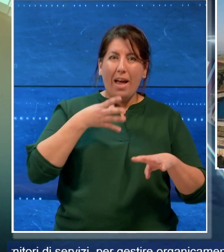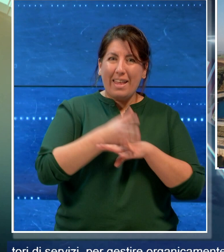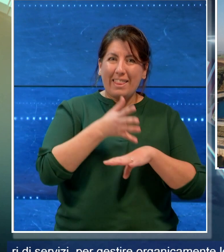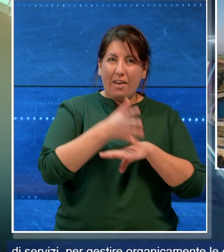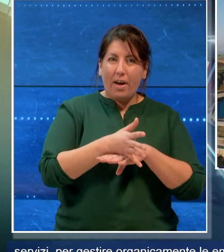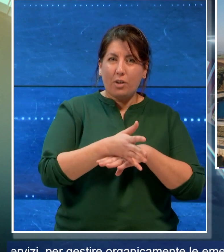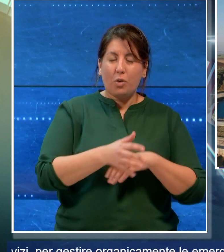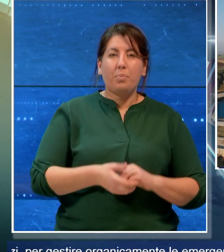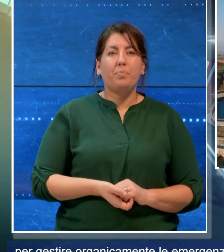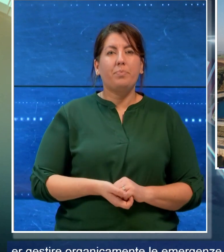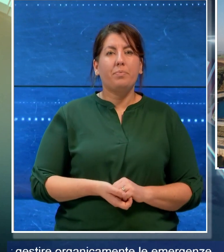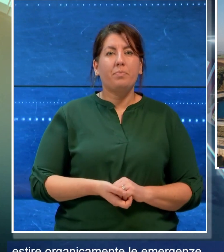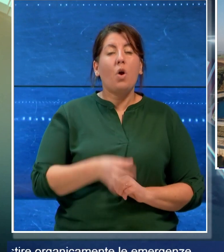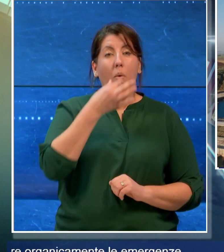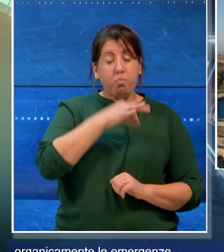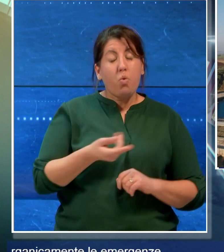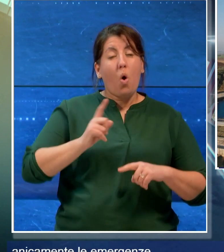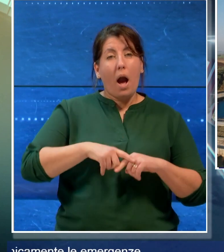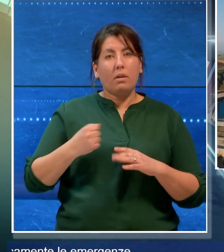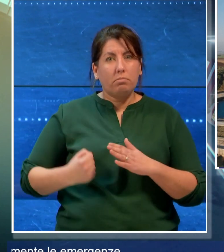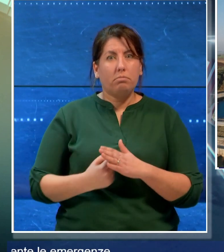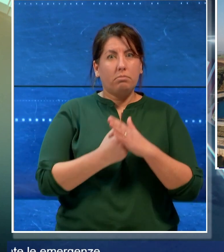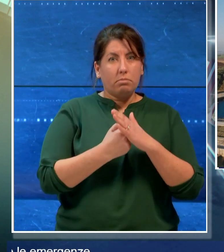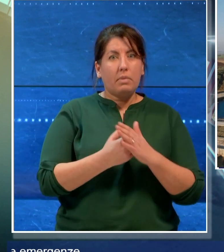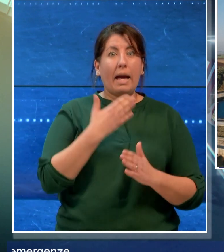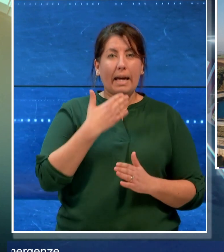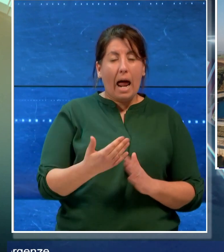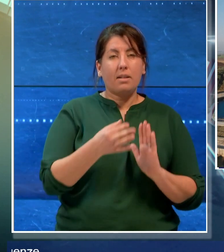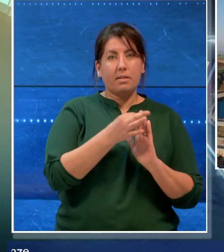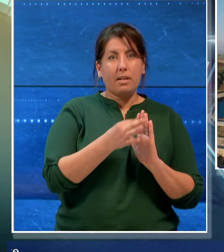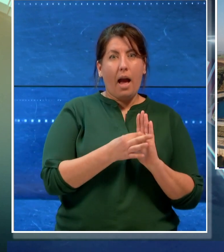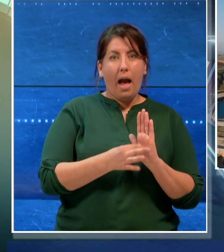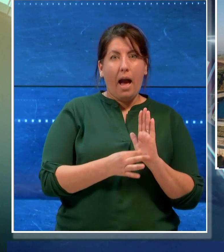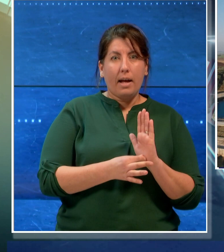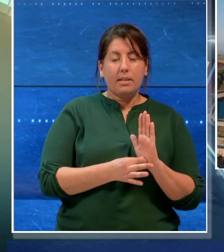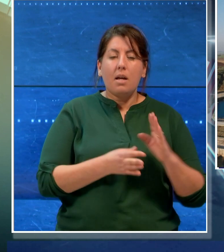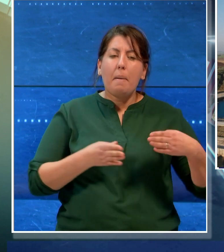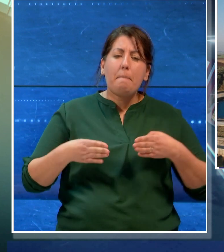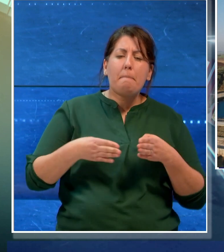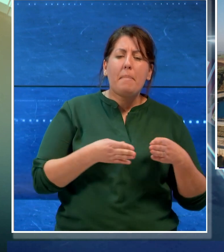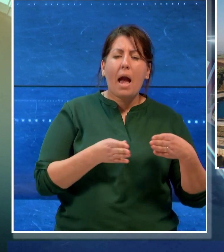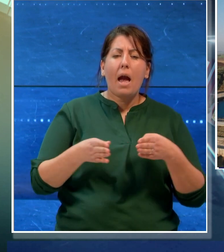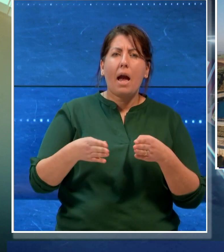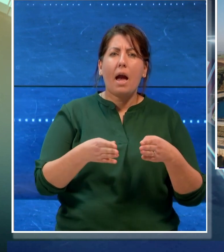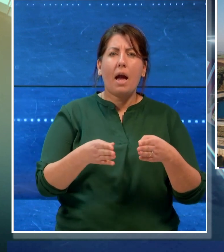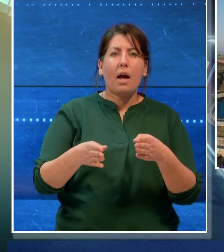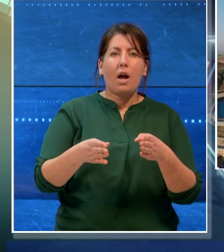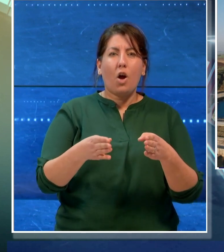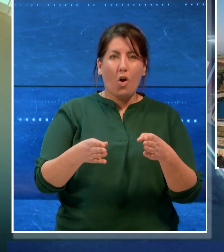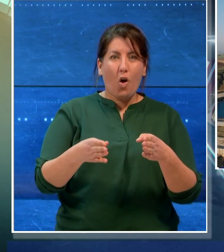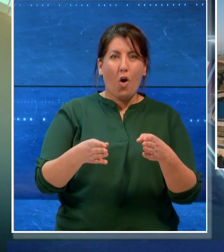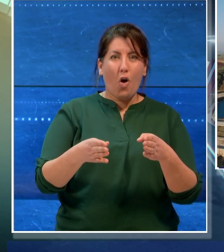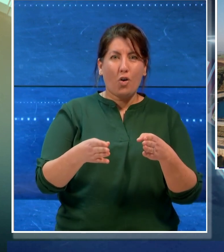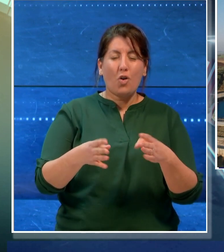Può inoltre supportare, attraverso i dati, il percorso di risanamento